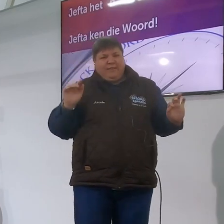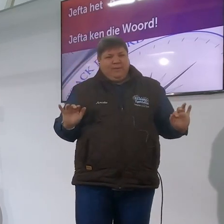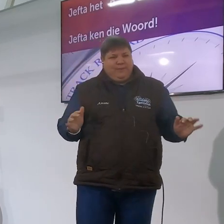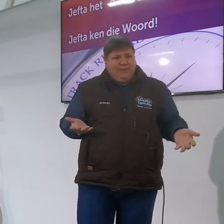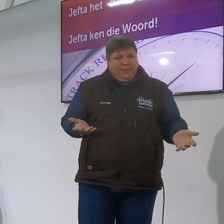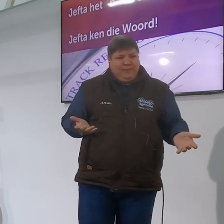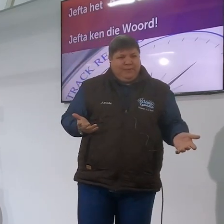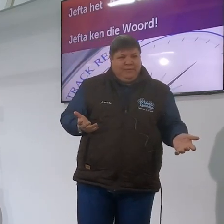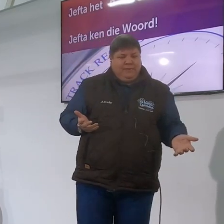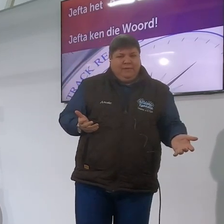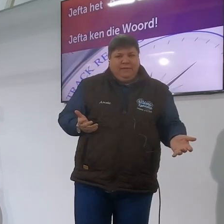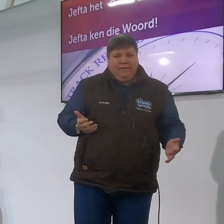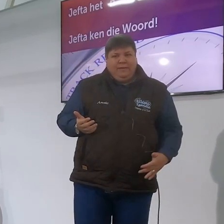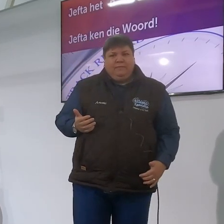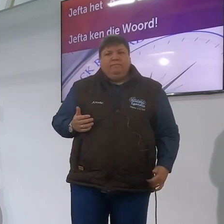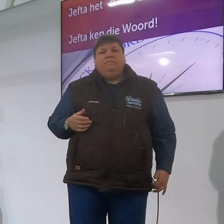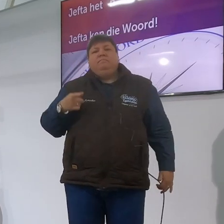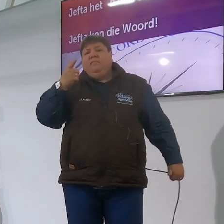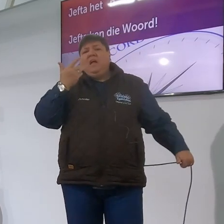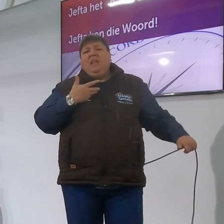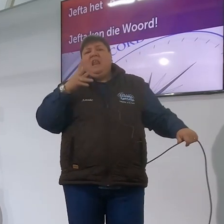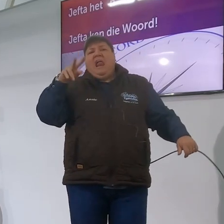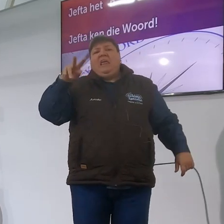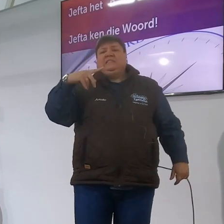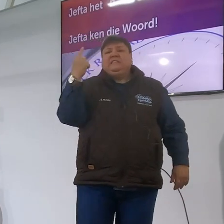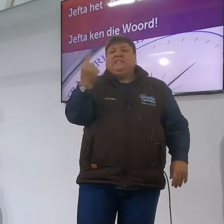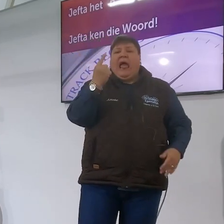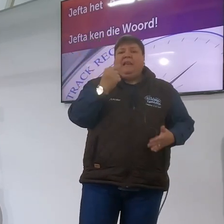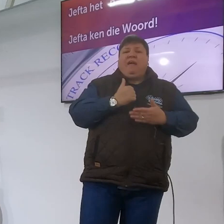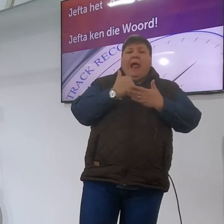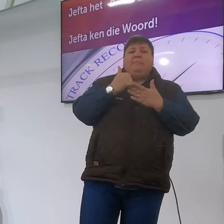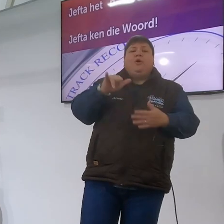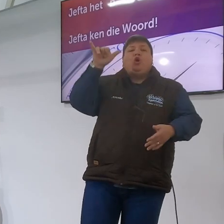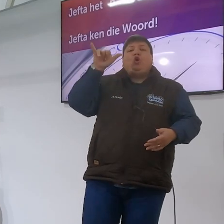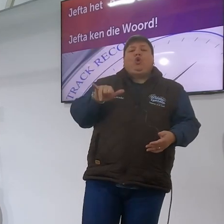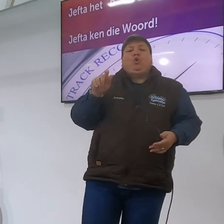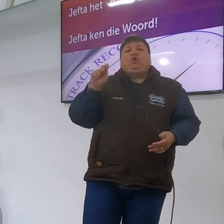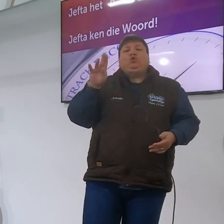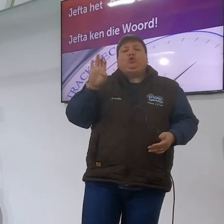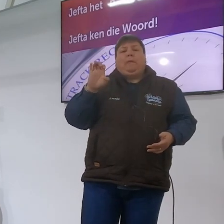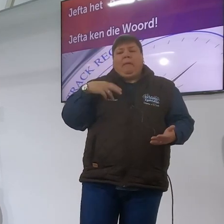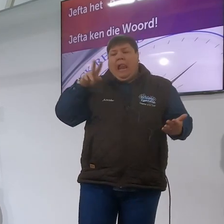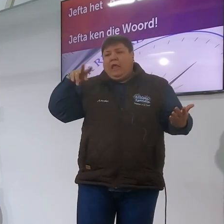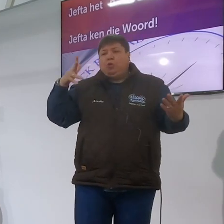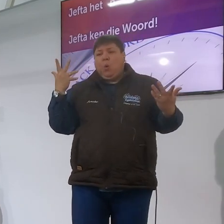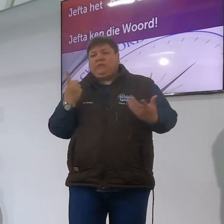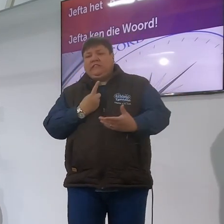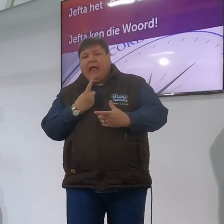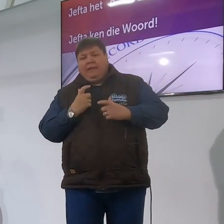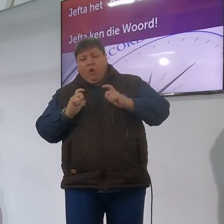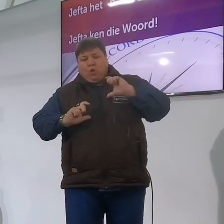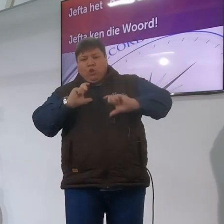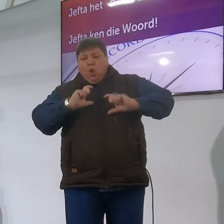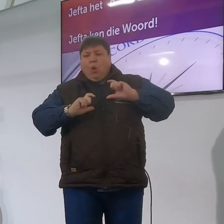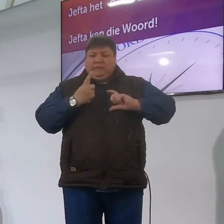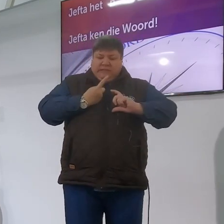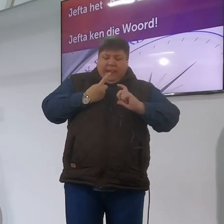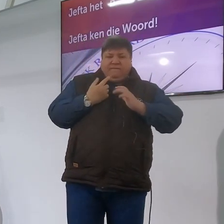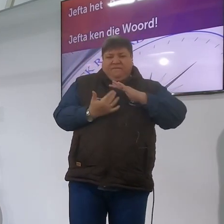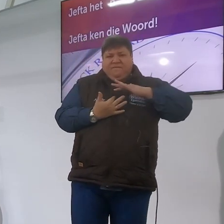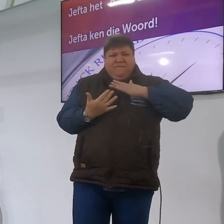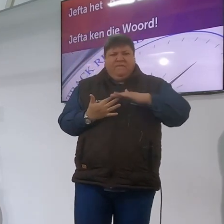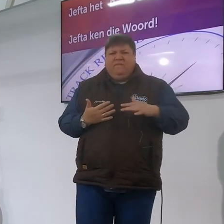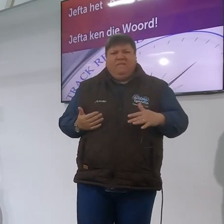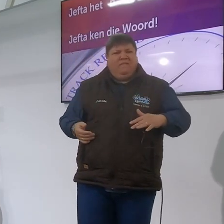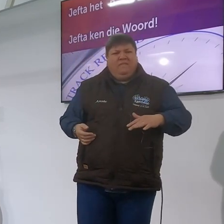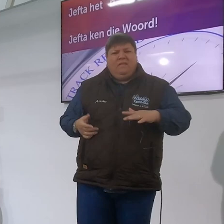jy kan een klomp self helpboeken lees jy kan een klomp goed youtube video's gaan kyk jy kan al die goeders gaan doen maar al wat het gaan doen is het gaan vir jou